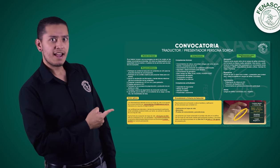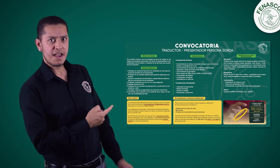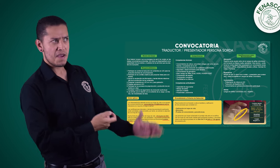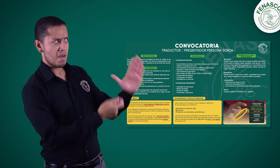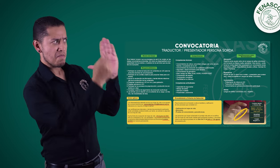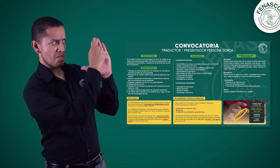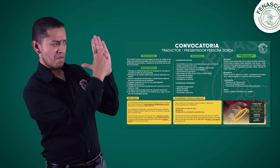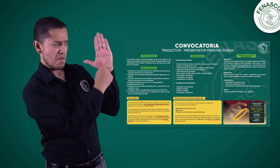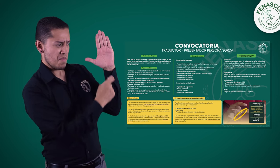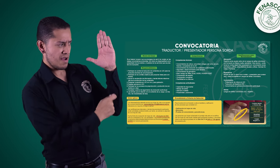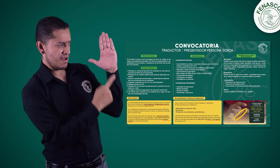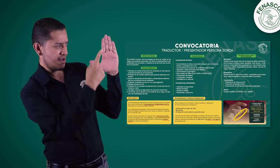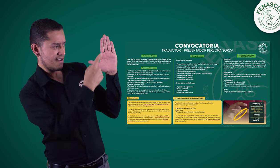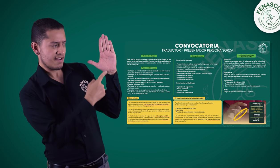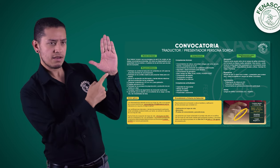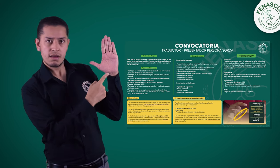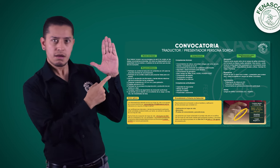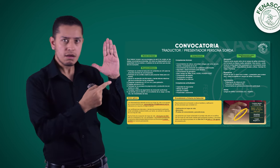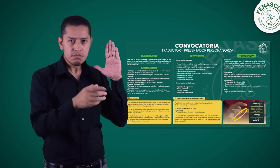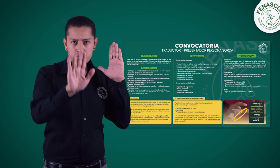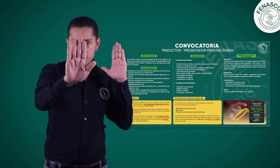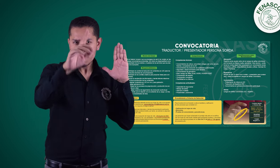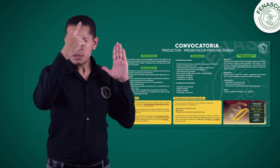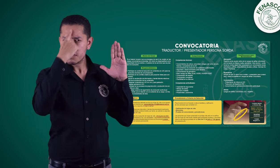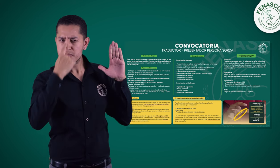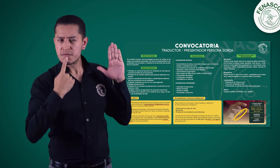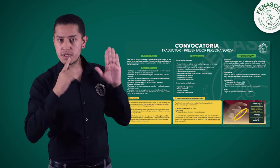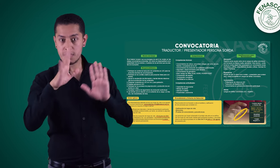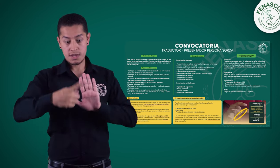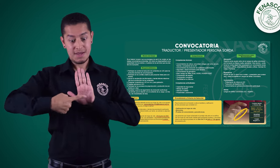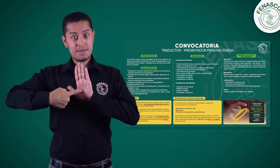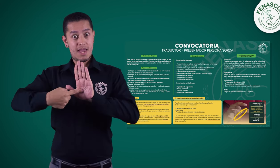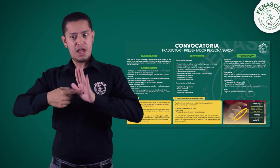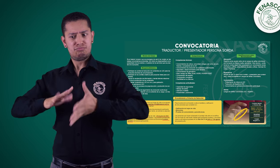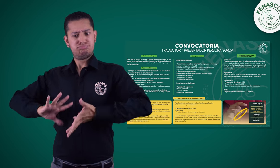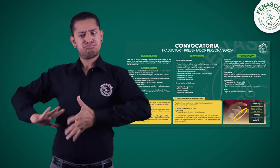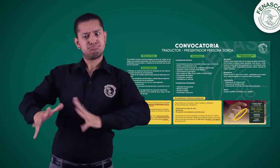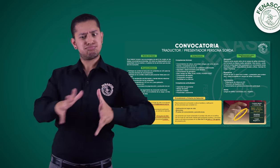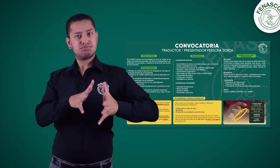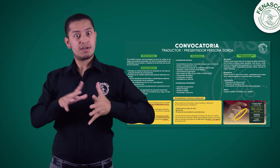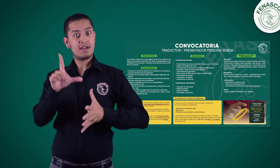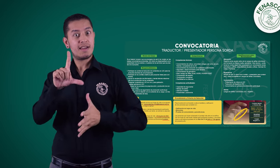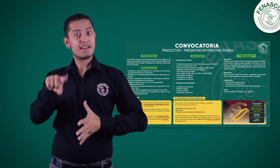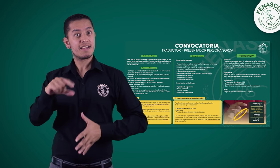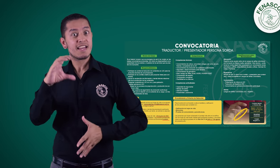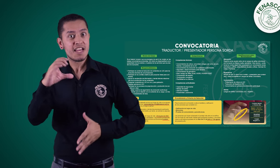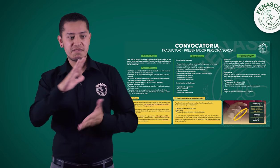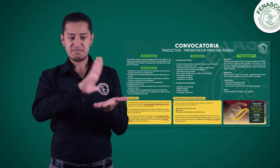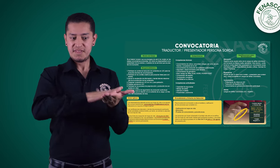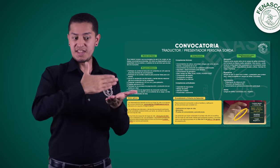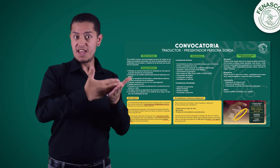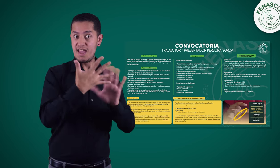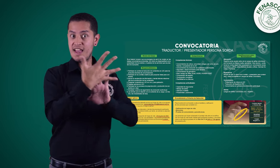En esta imagen están todos los requisitos para presentarse a la convocatoria de traductor